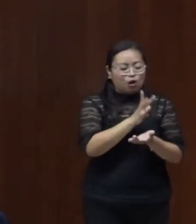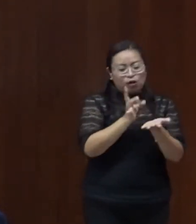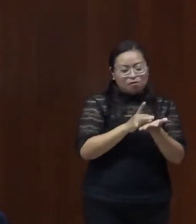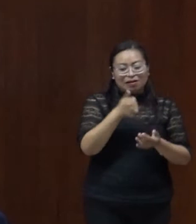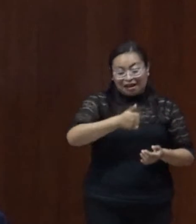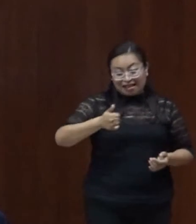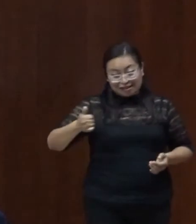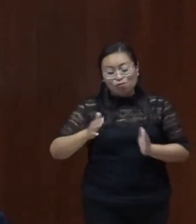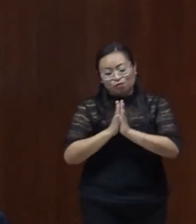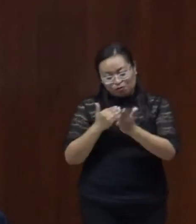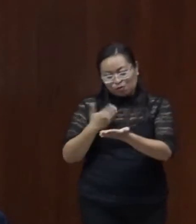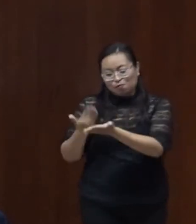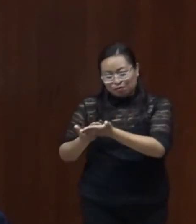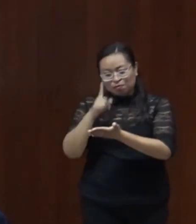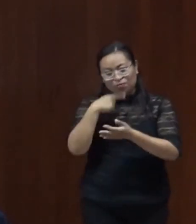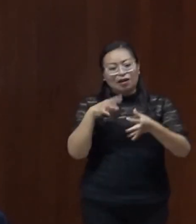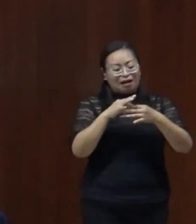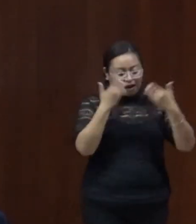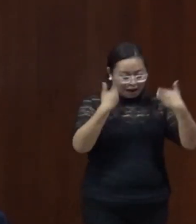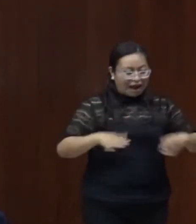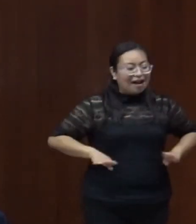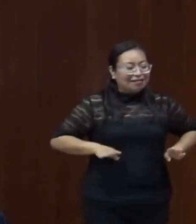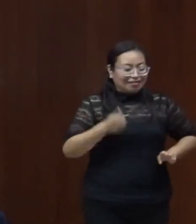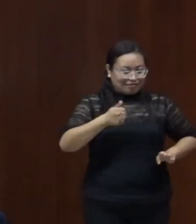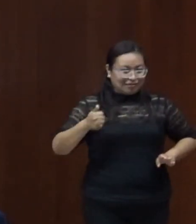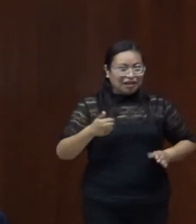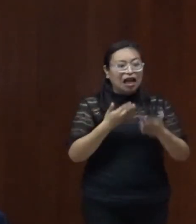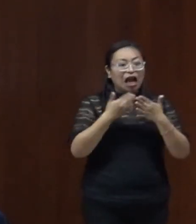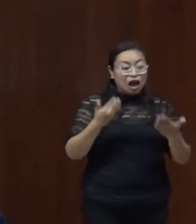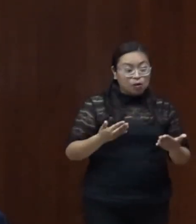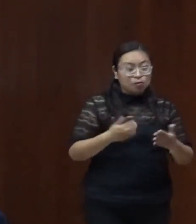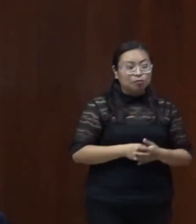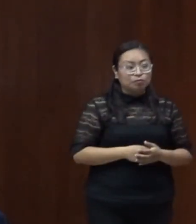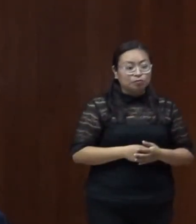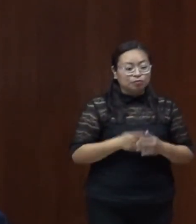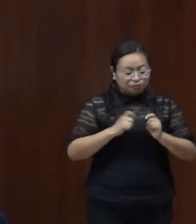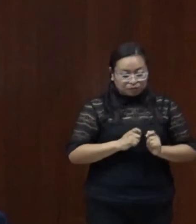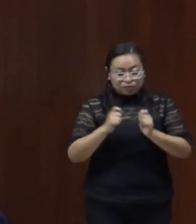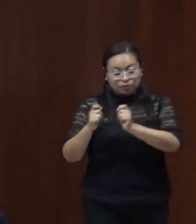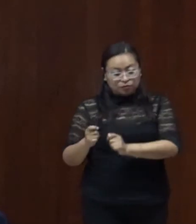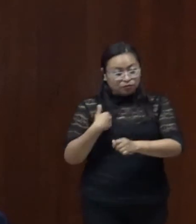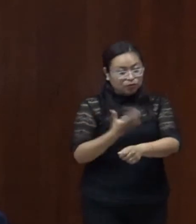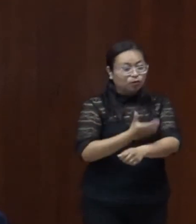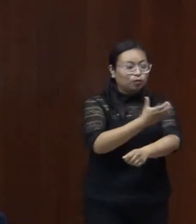les pediría también a las compañeras hacer. Bueno, entonces le doy la palabra ahora a la compañera.